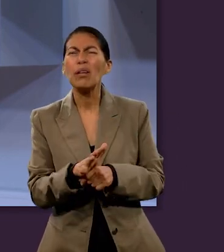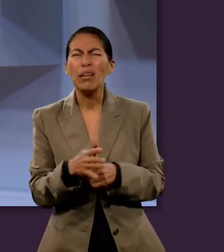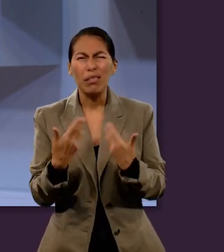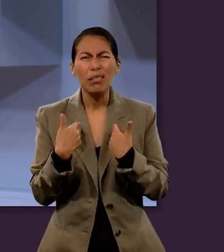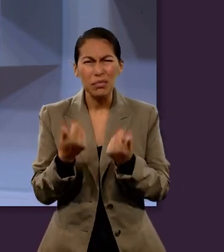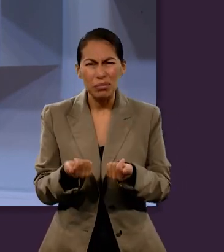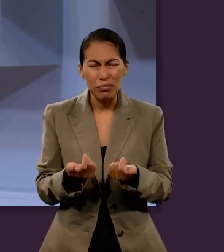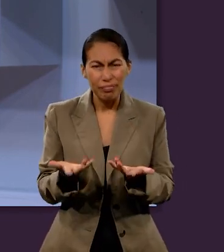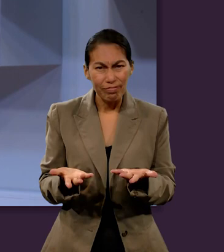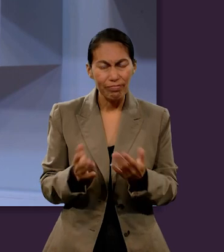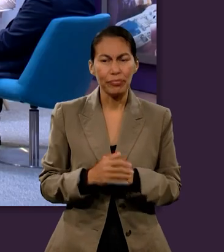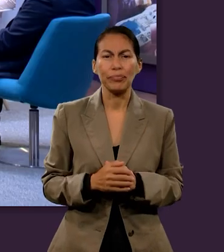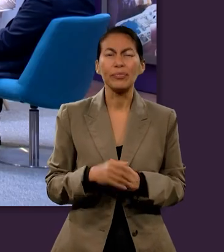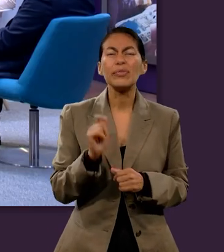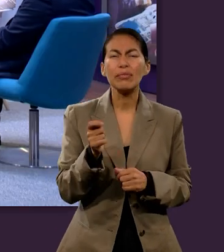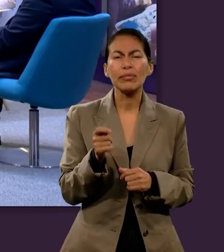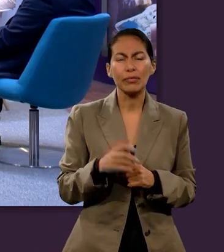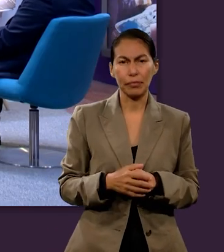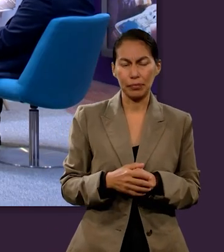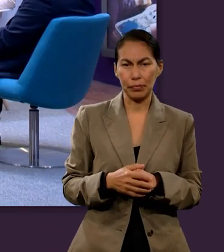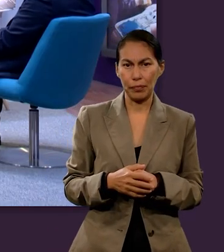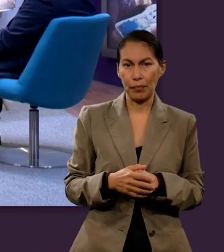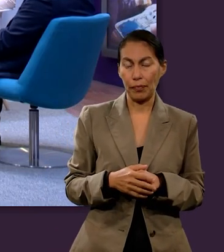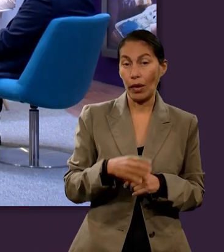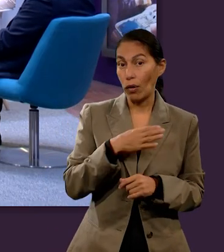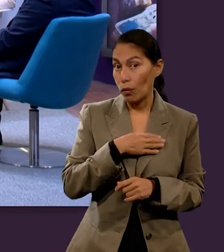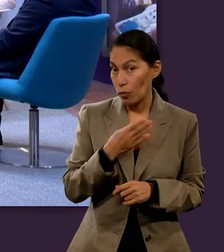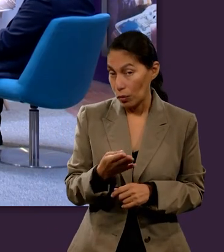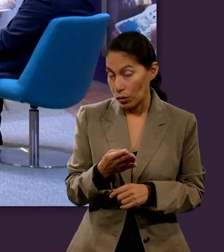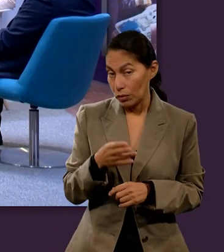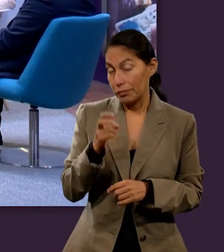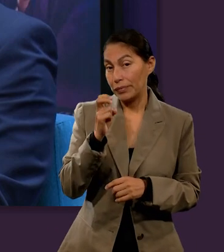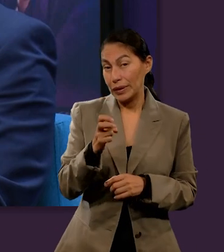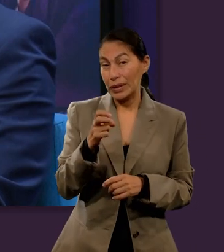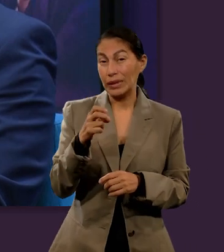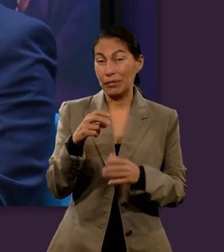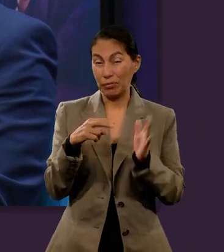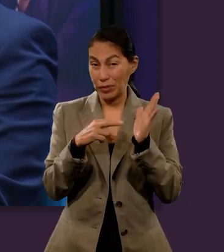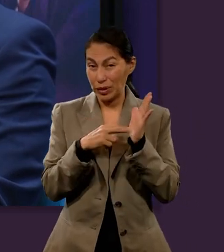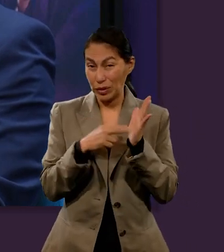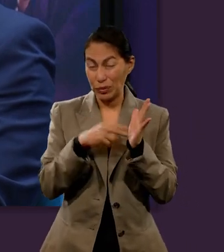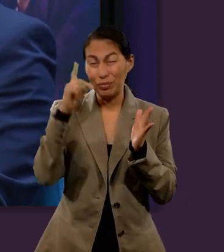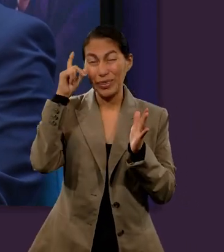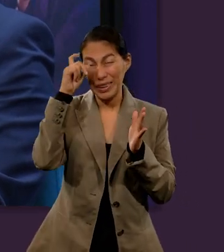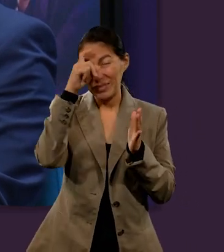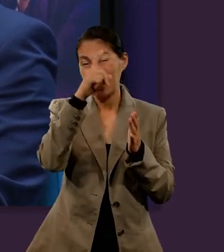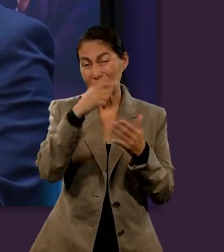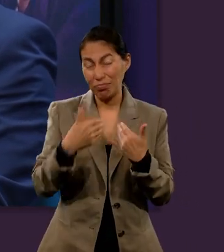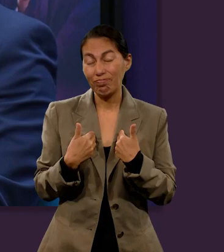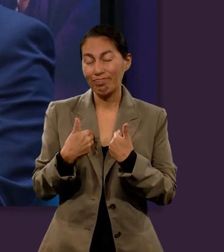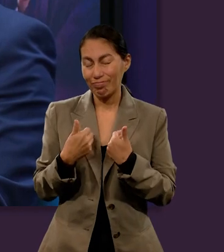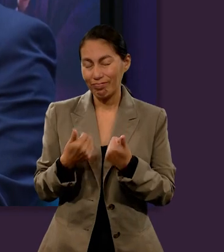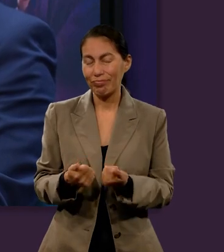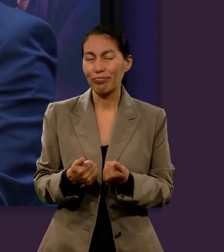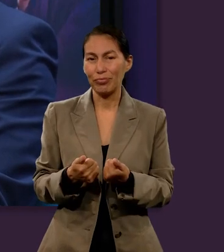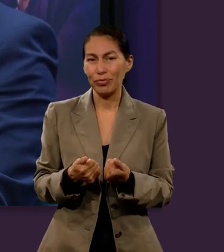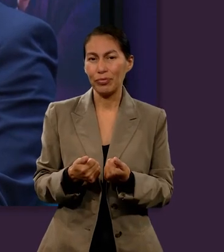expresiones? Bueno, ese es un texto bastante difícil de entender, y